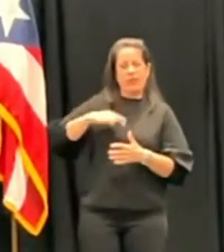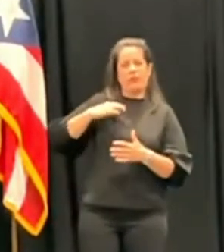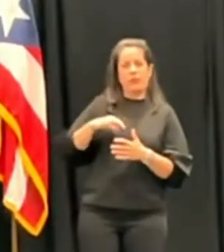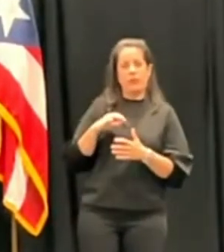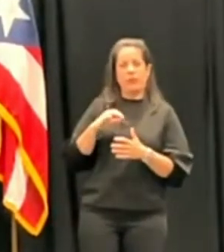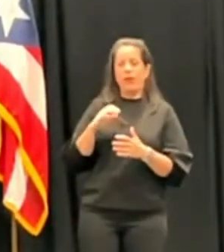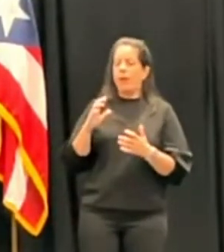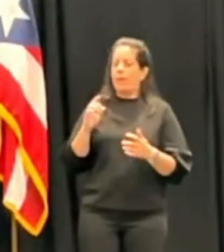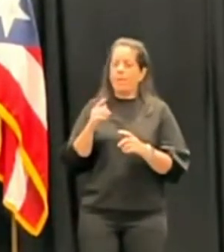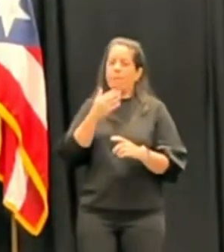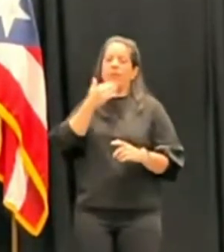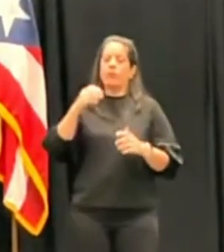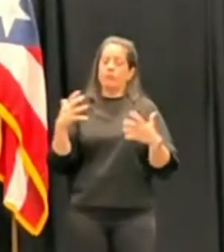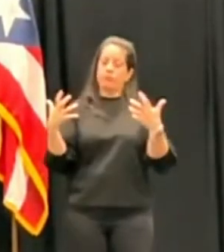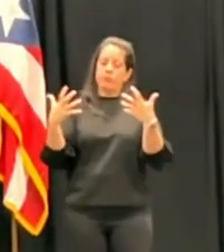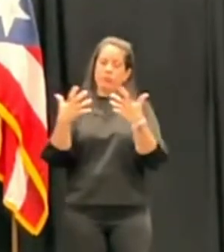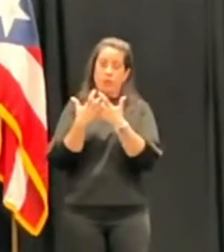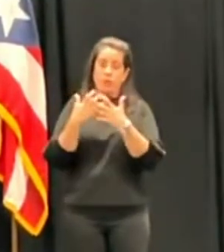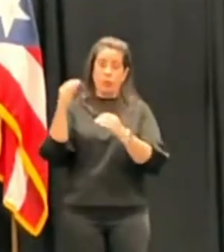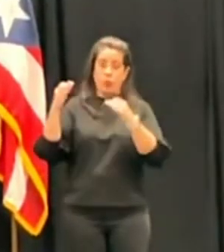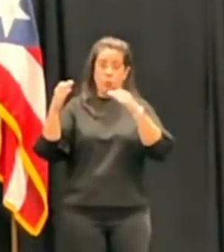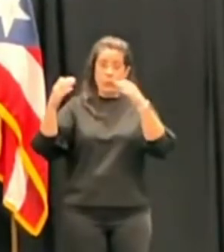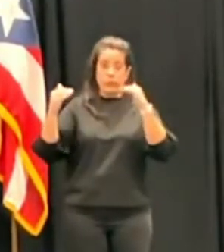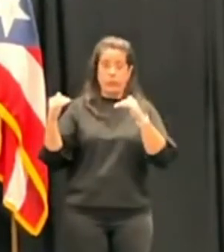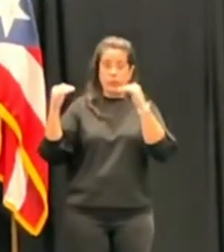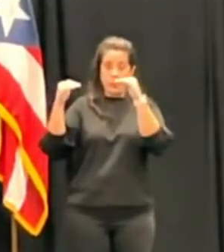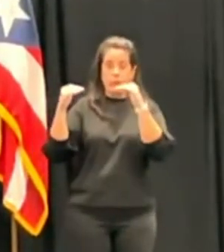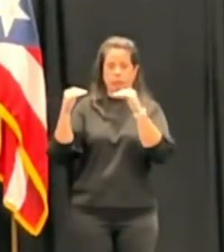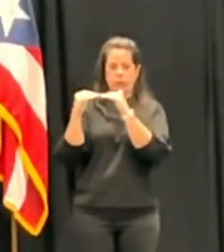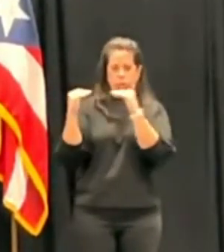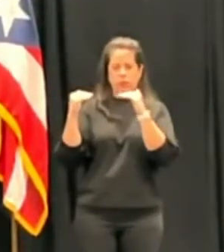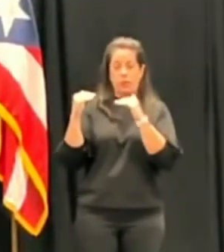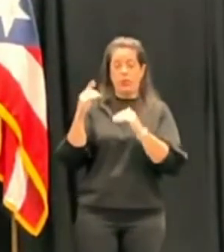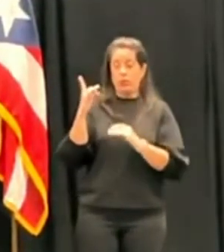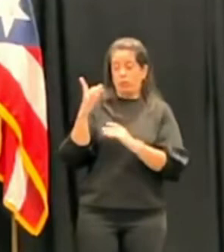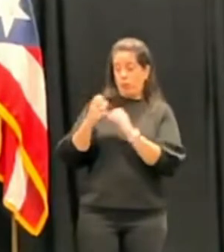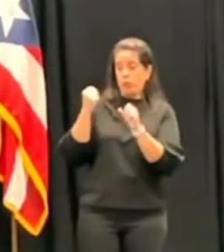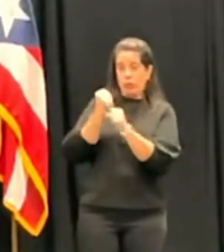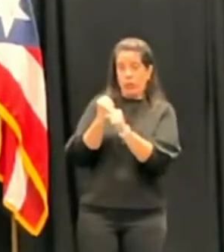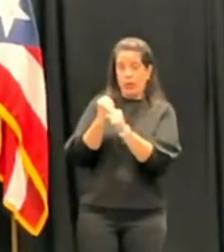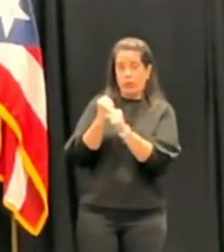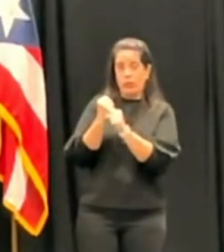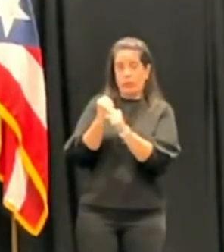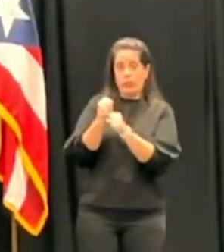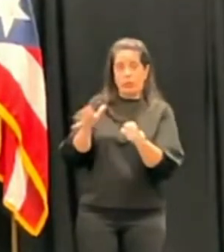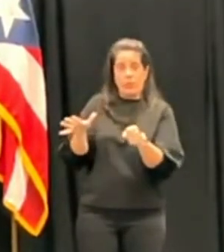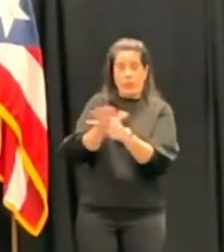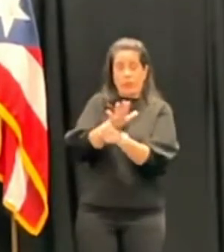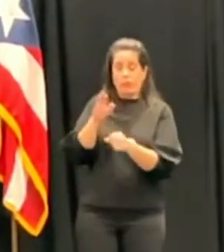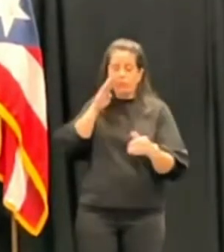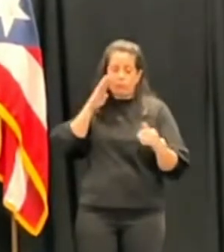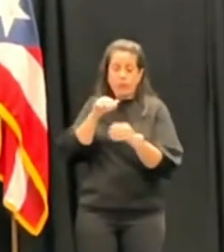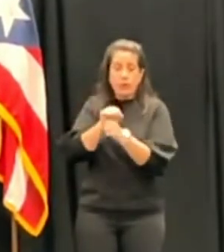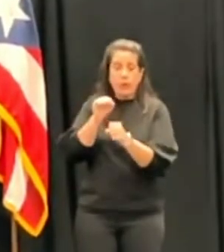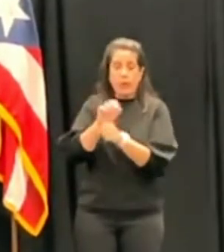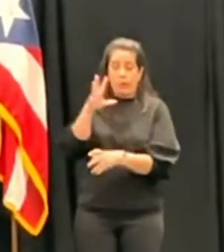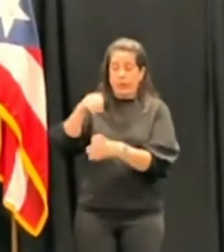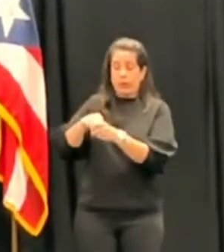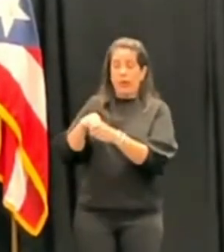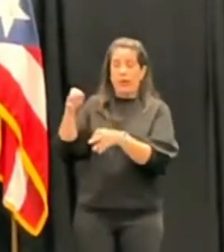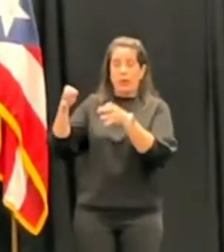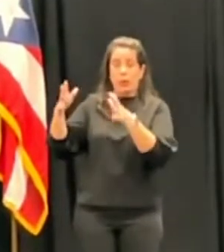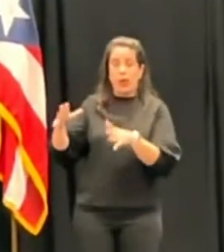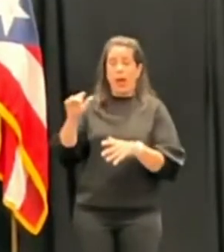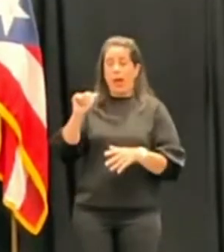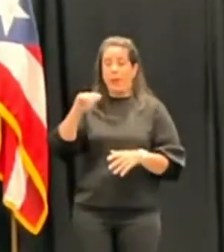y hacer justicia. En el caso mío, yo llevo ocho años absolutamente dedicada a mi trabajo en el Tribunal de Apelaciones, como